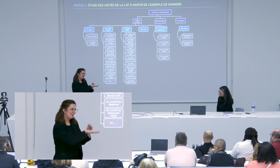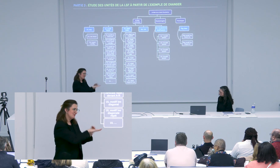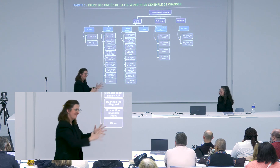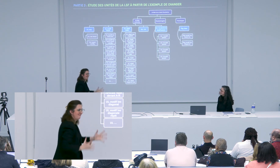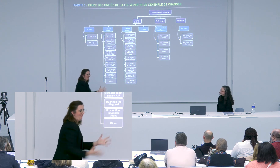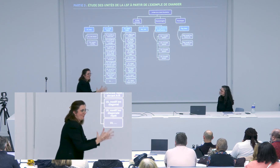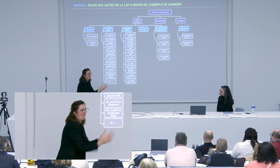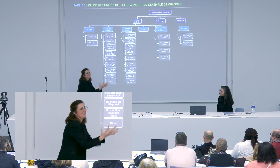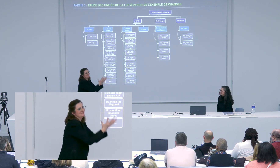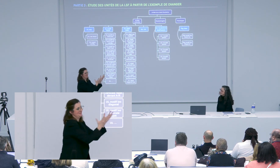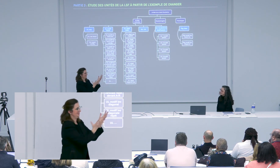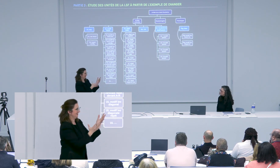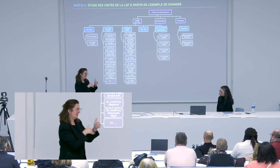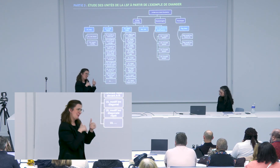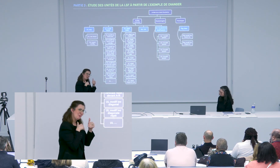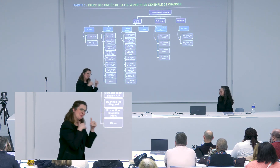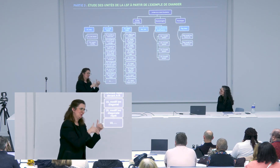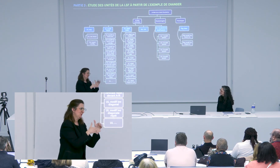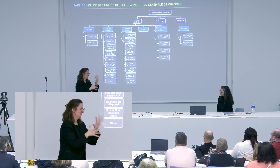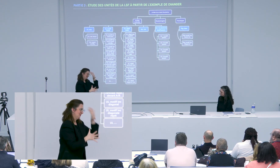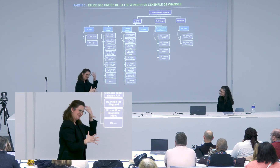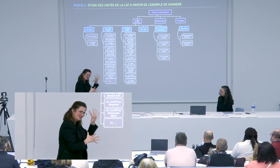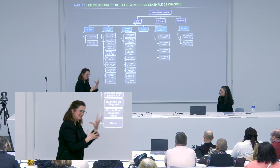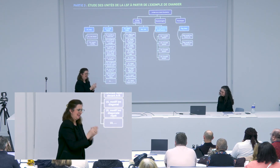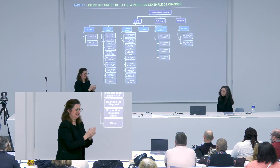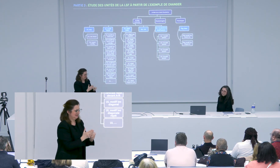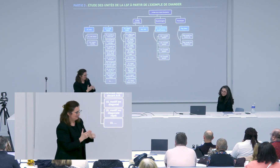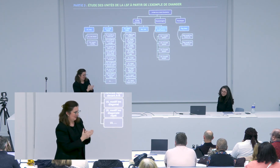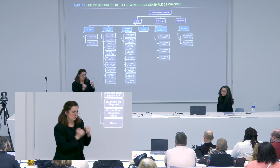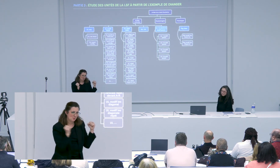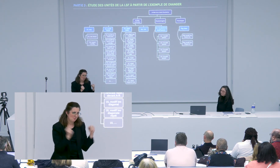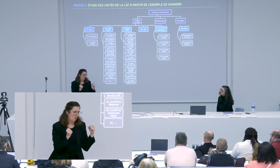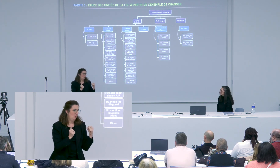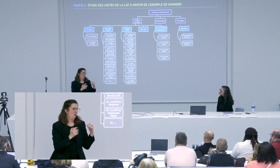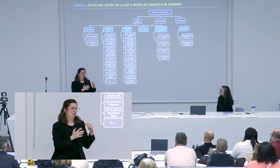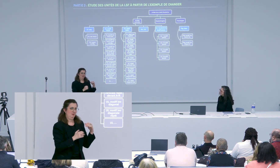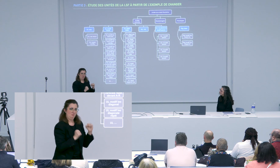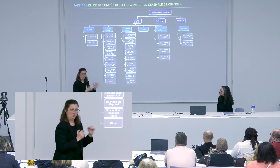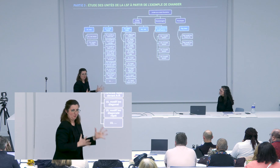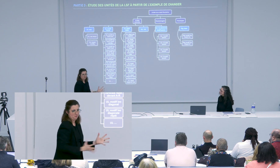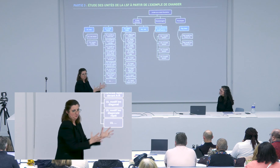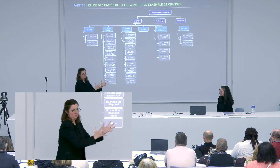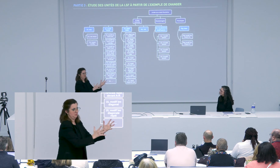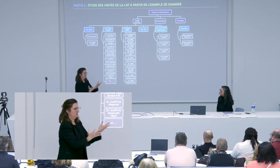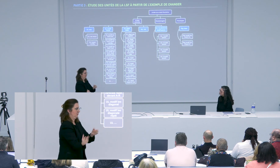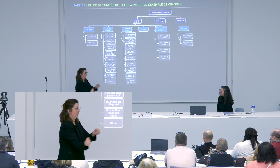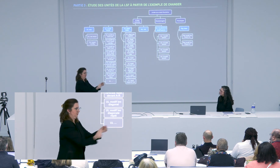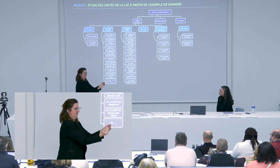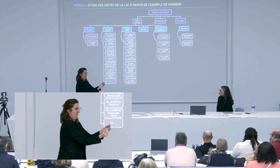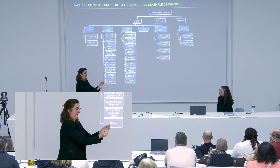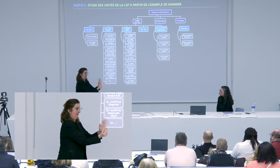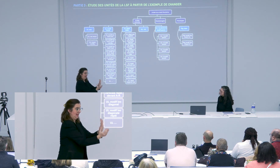tu as également rencontré des personnes comme Brigitte Garcia ou Christian Cuxac qui t'ont encouragé dans cette